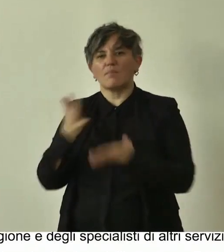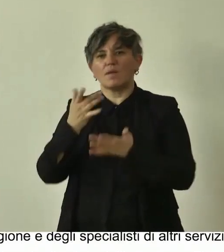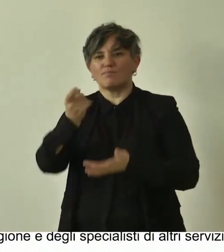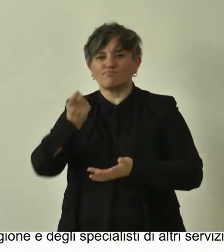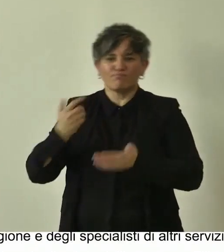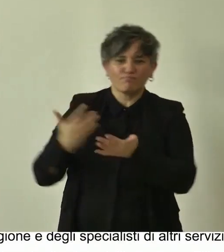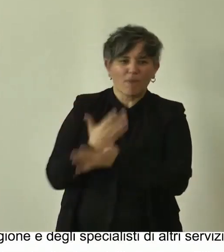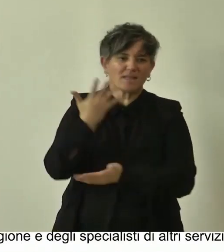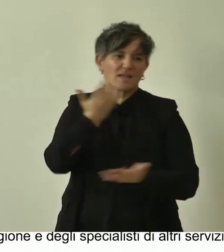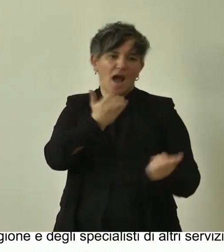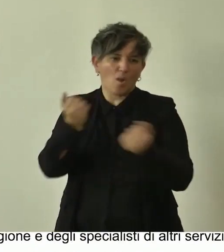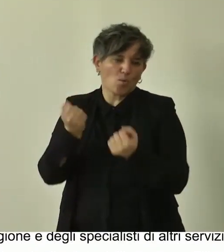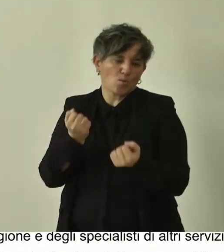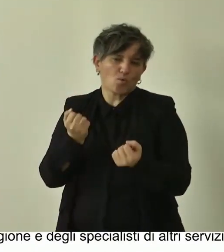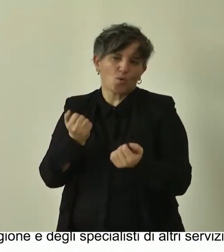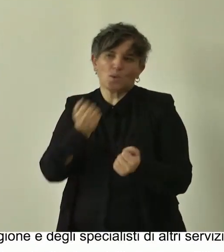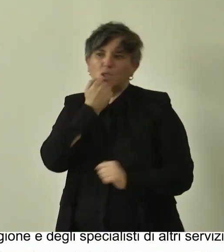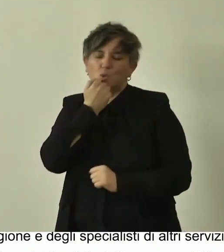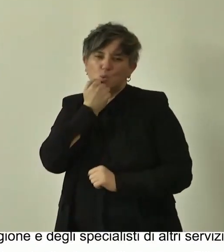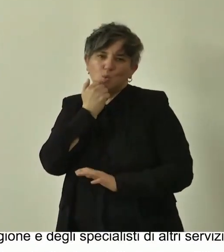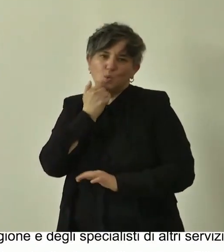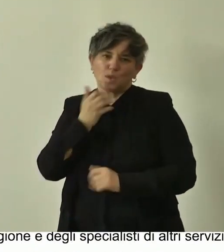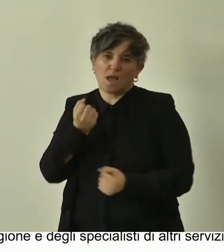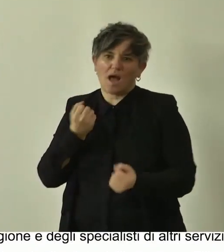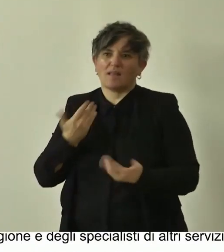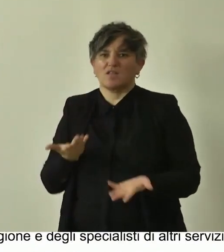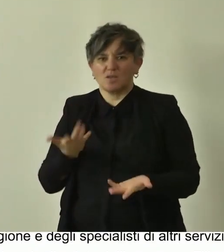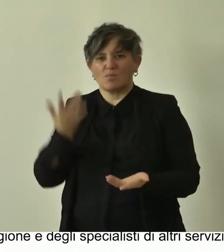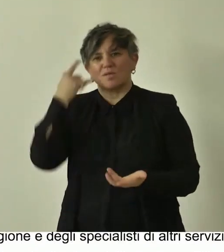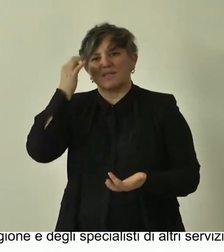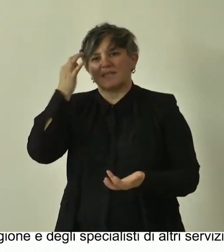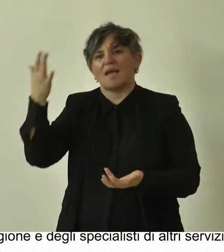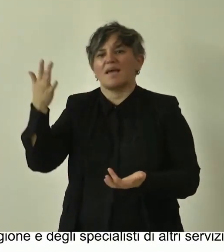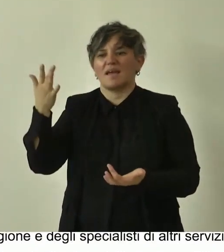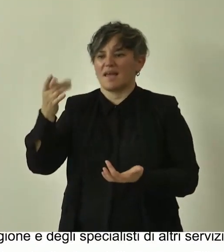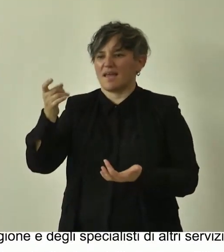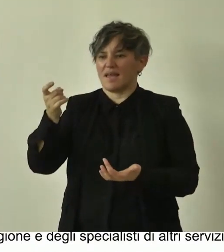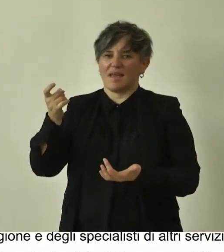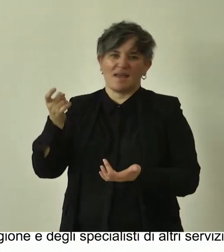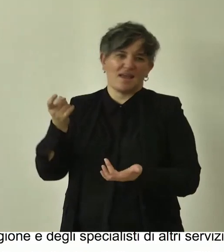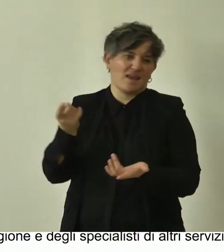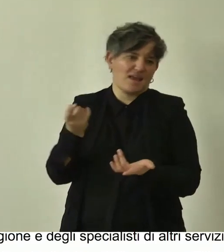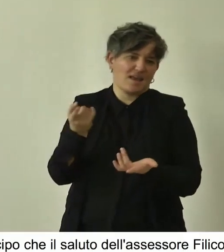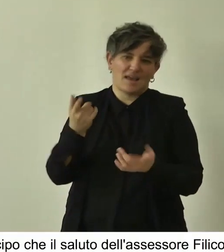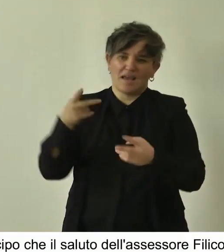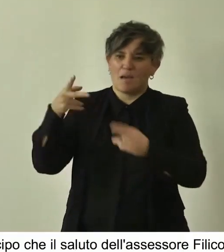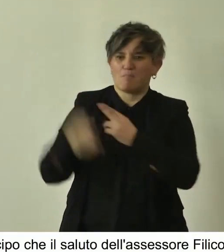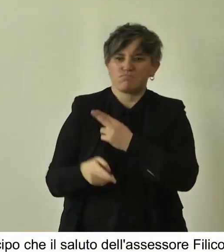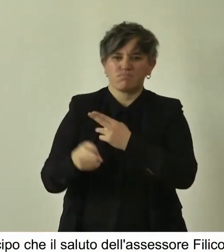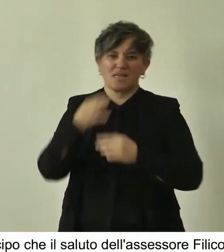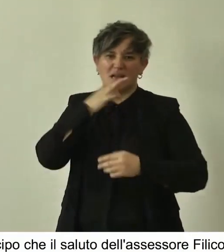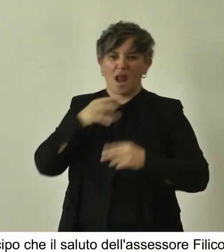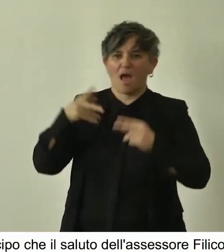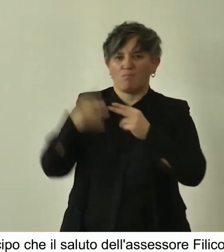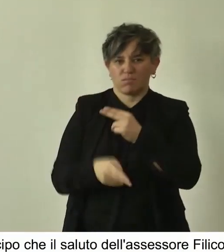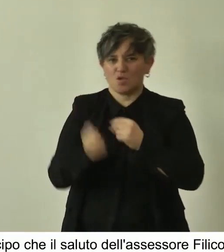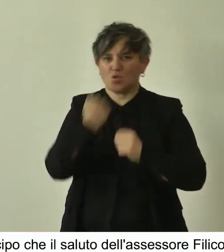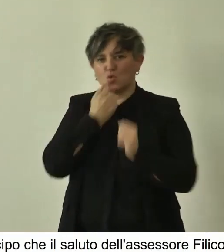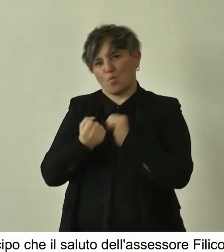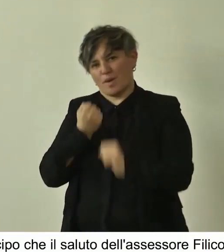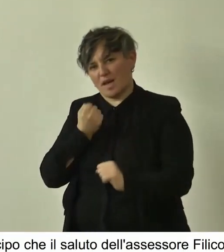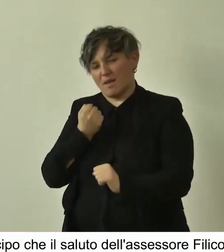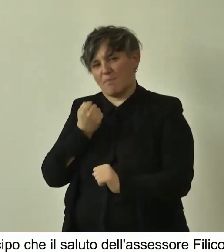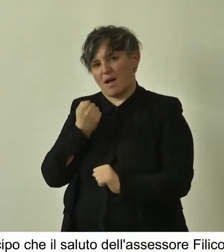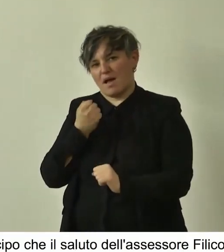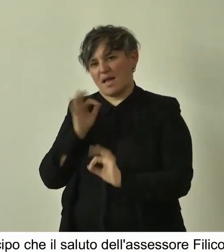saluto, discluso in anticipo, se dovesse succedere magari di avere un'interruzione magari in coda o